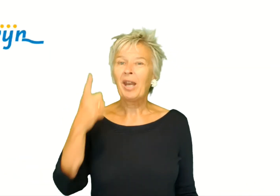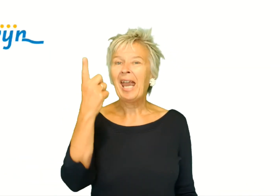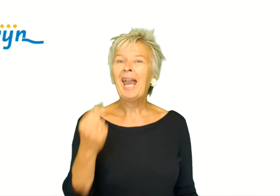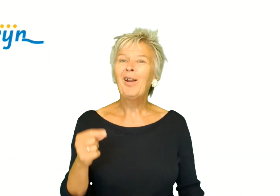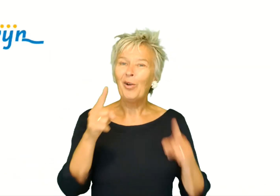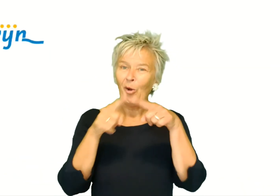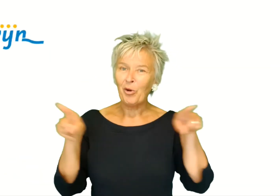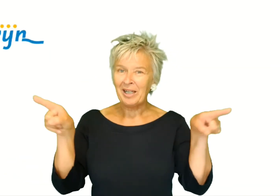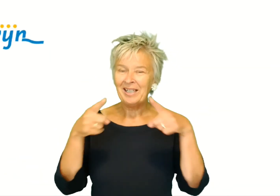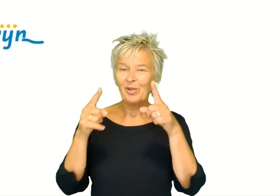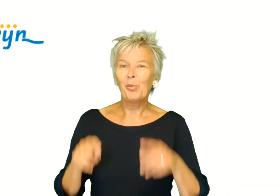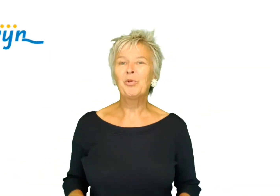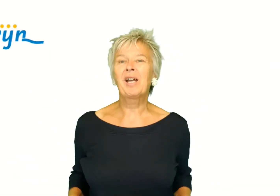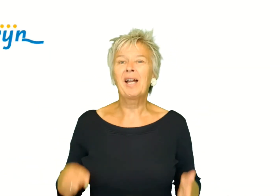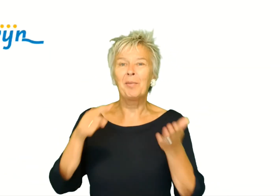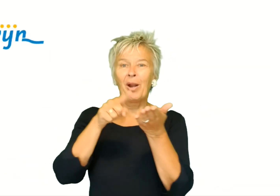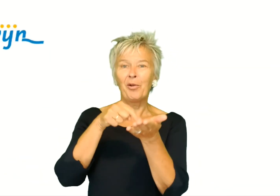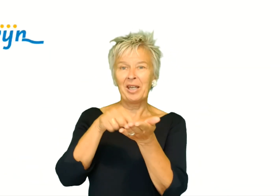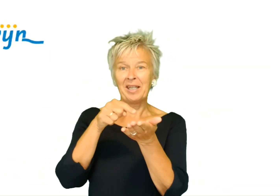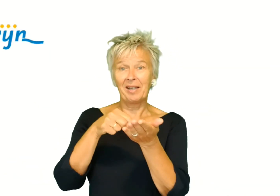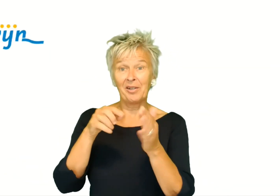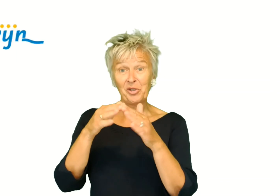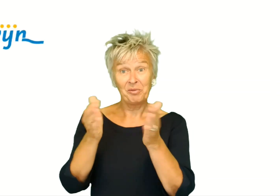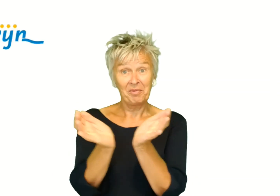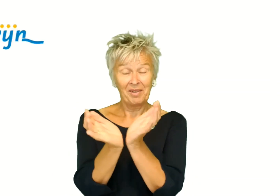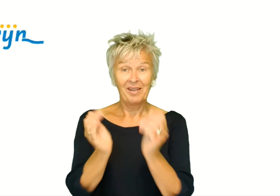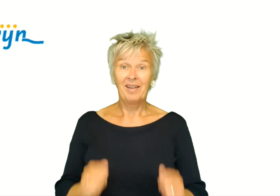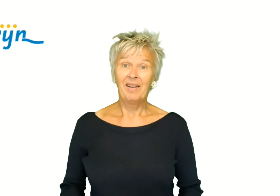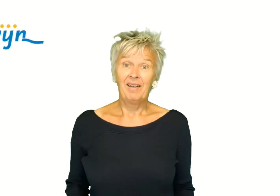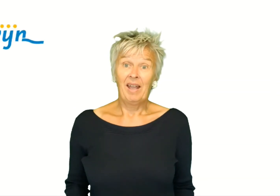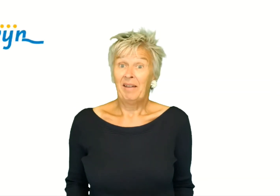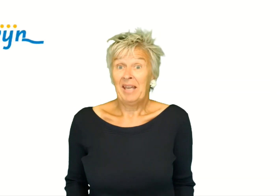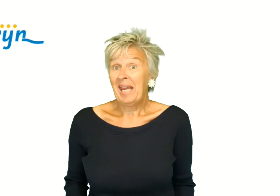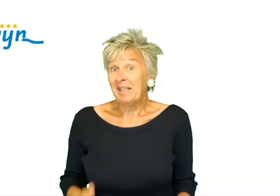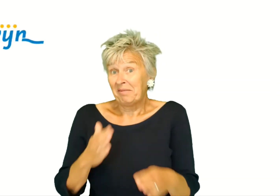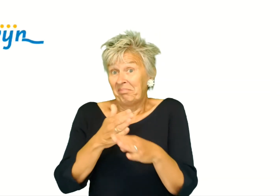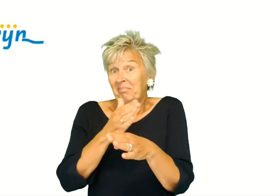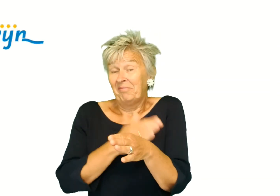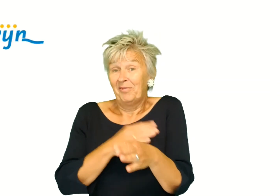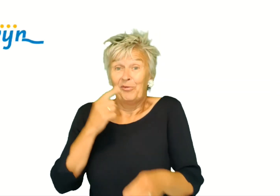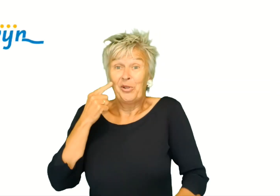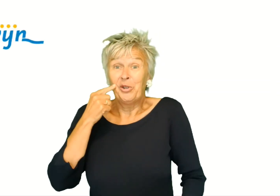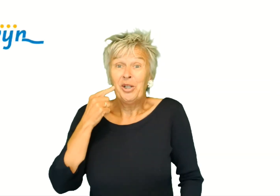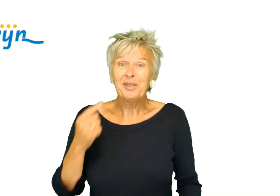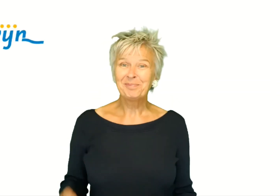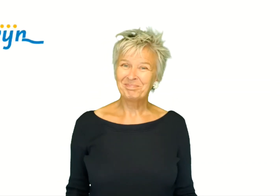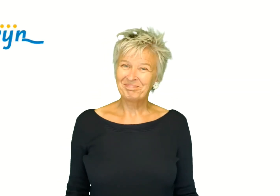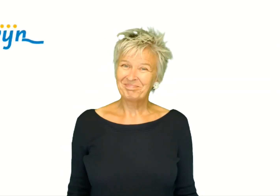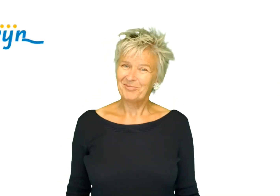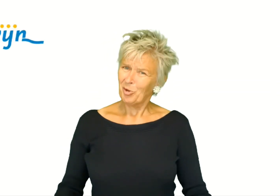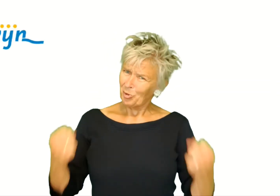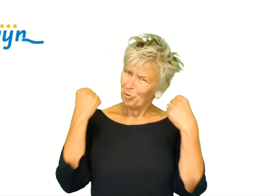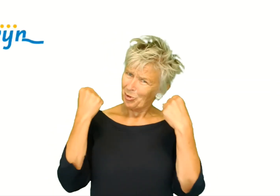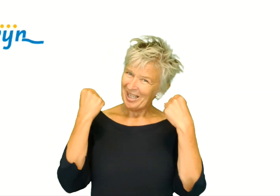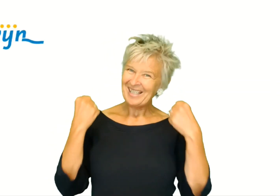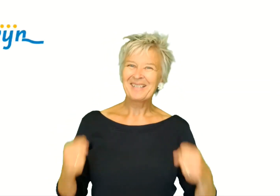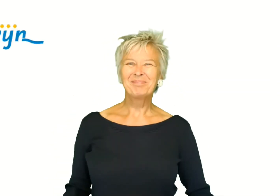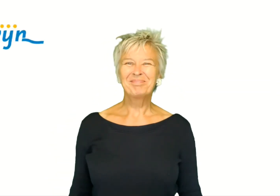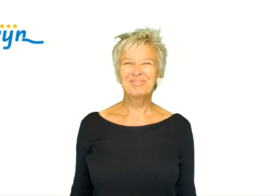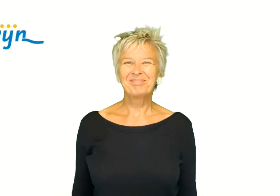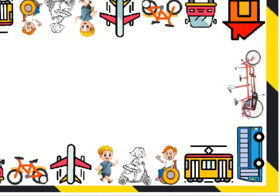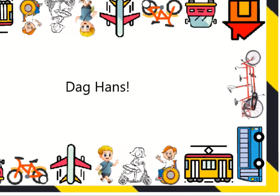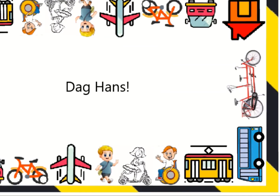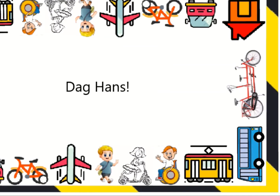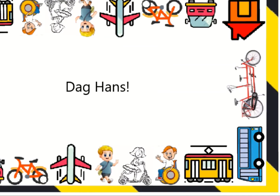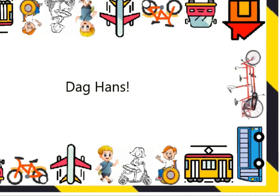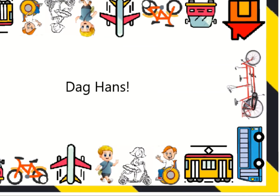Gewoon een heel leuk lied. Om ook te gaan gebruiken in je klas. Aan het eind van het dag. Succes.